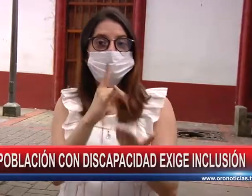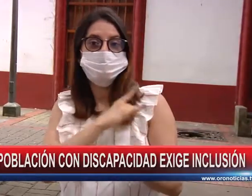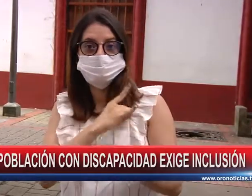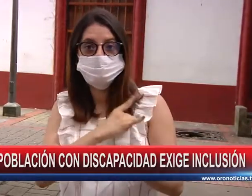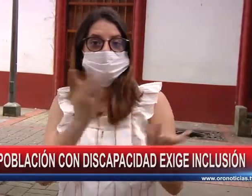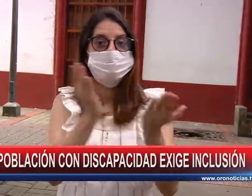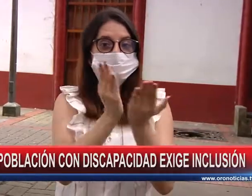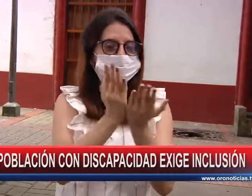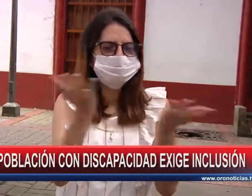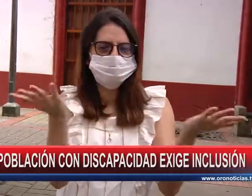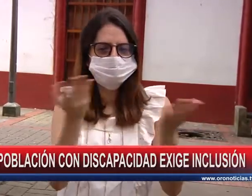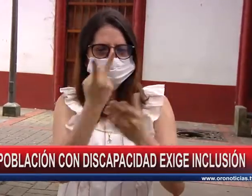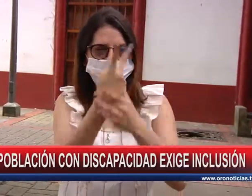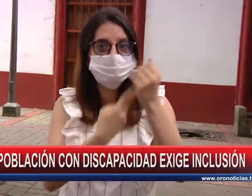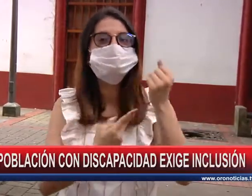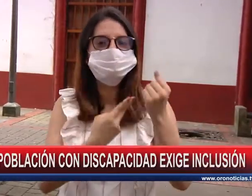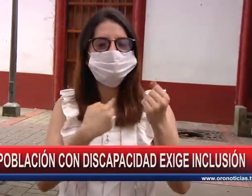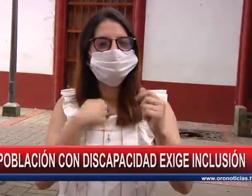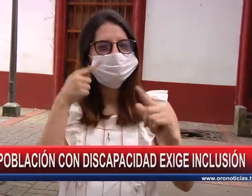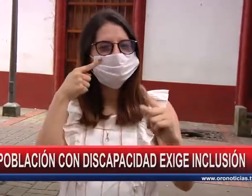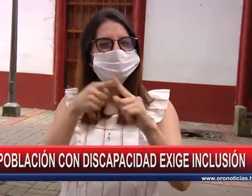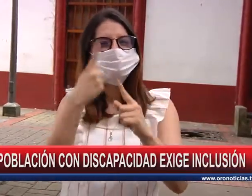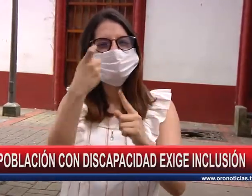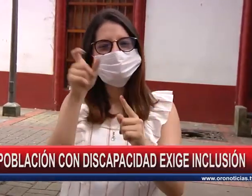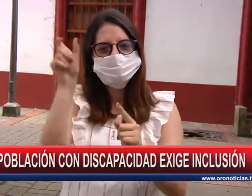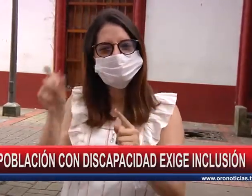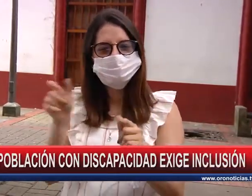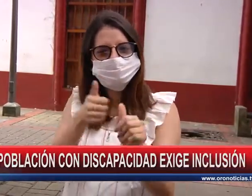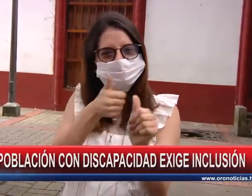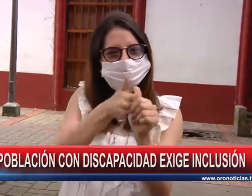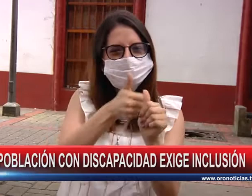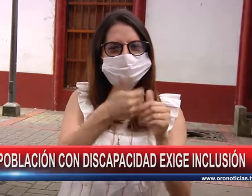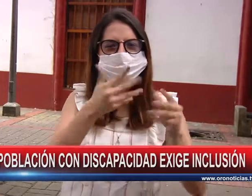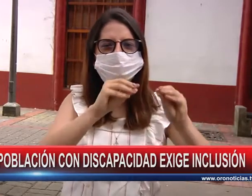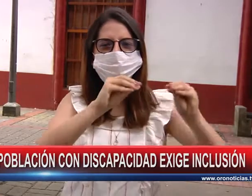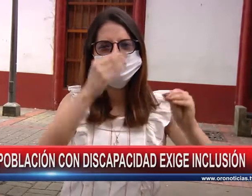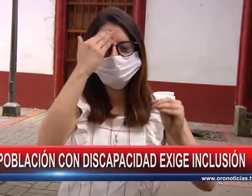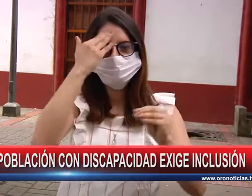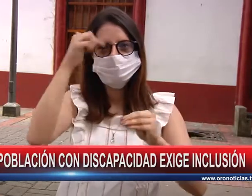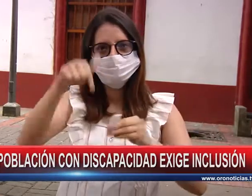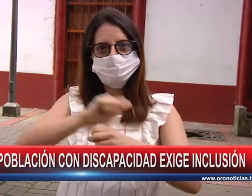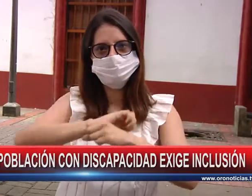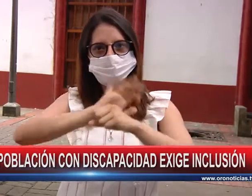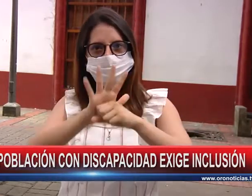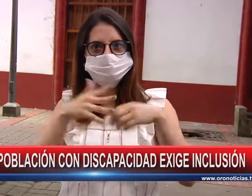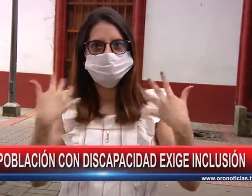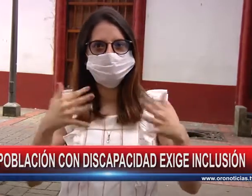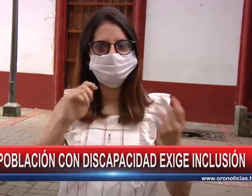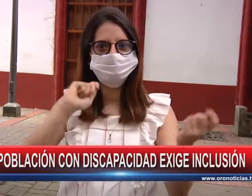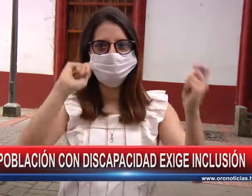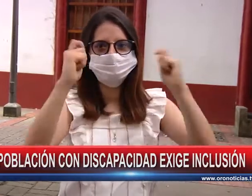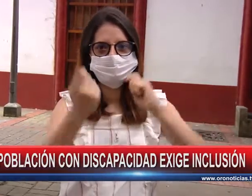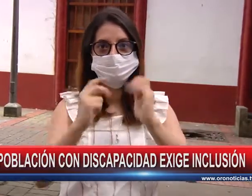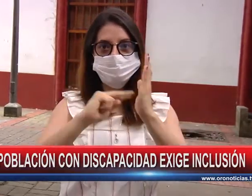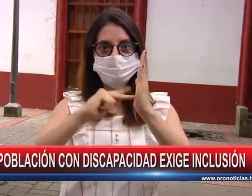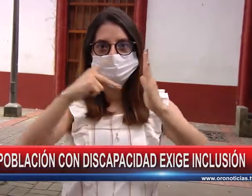trate de llevar a la población sorda a una inclusión real, desde formar a los docentes o las personas